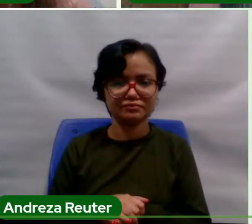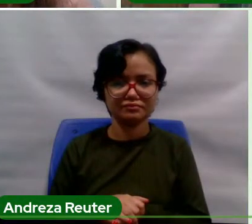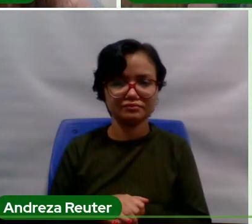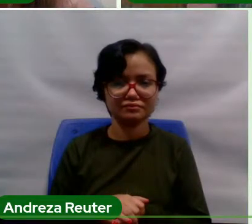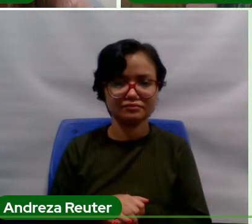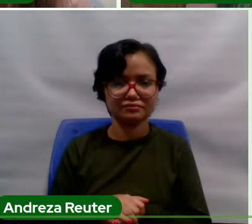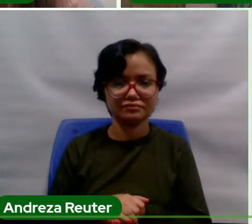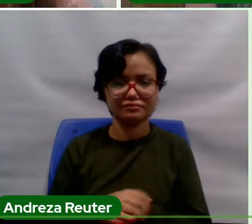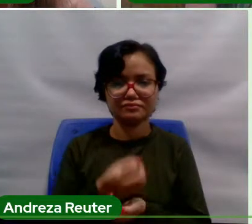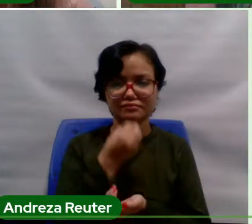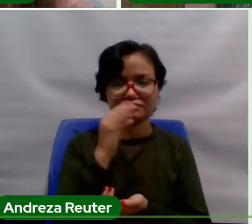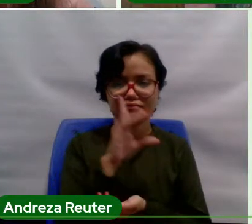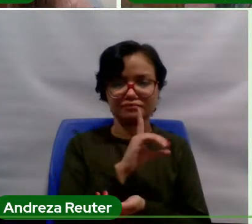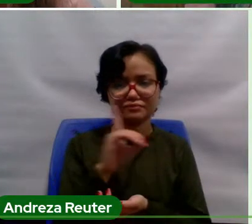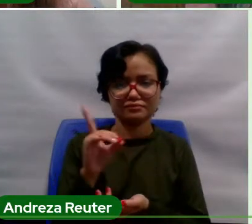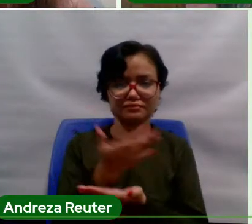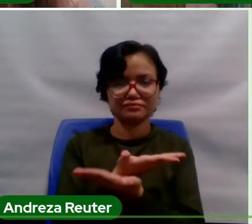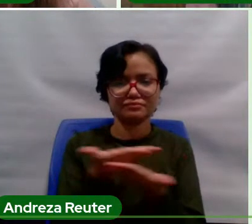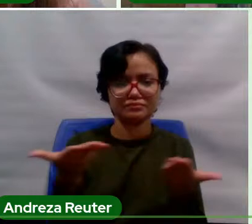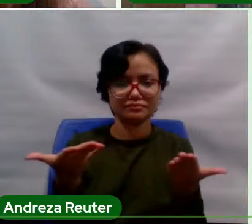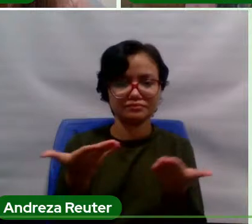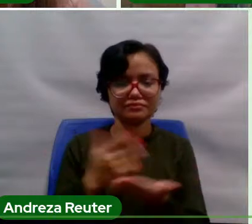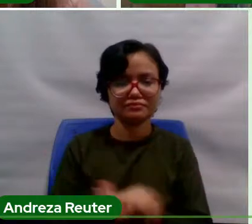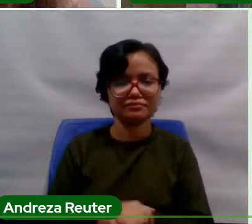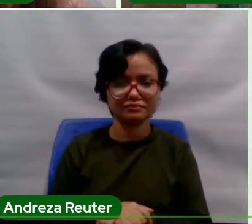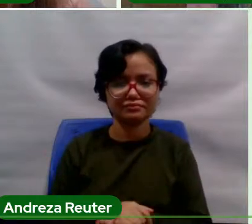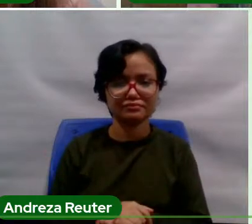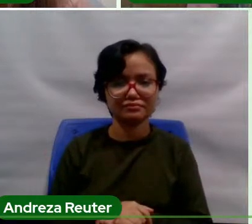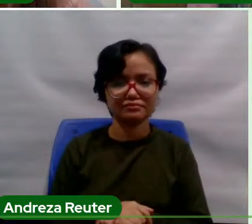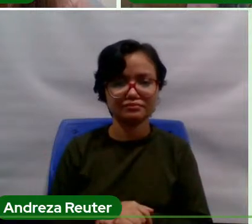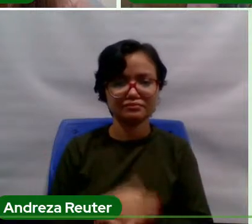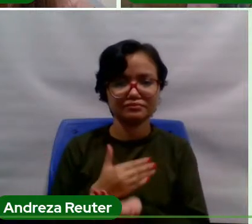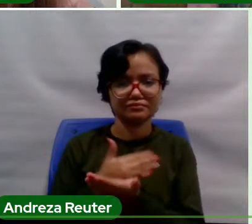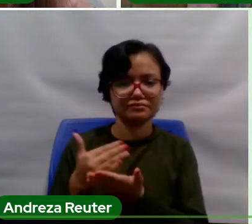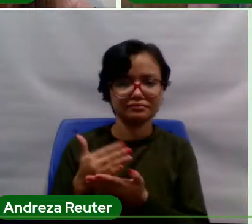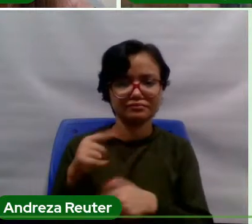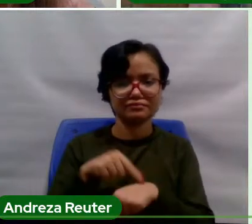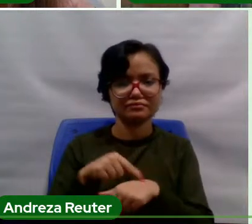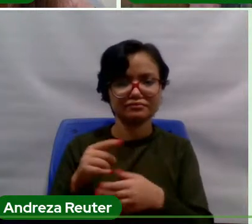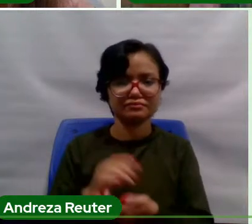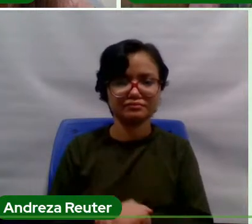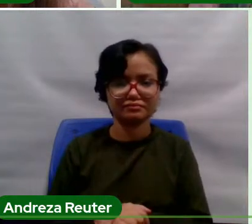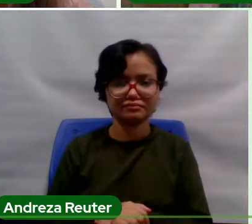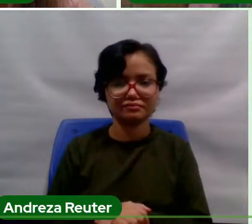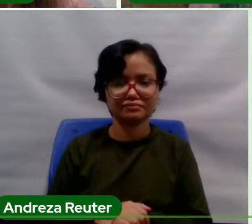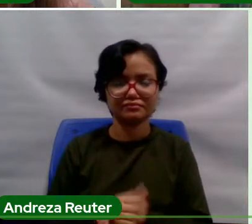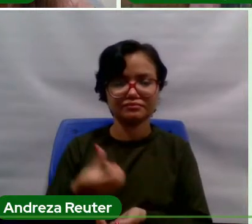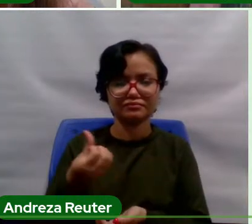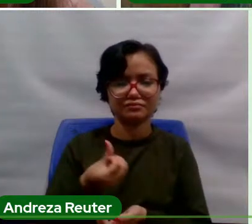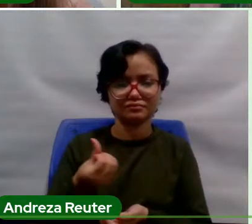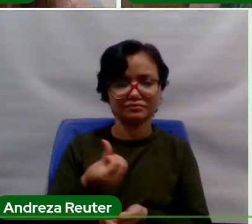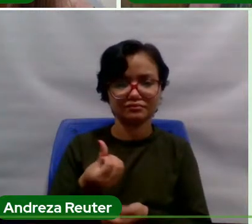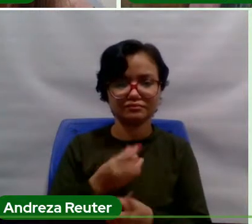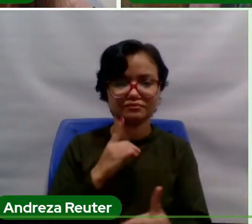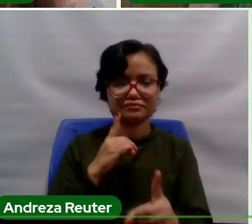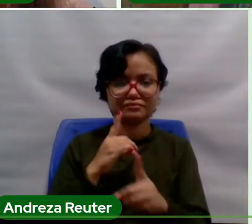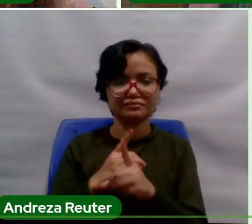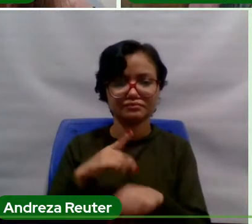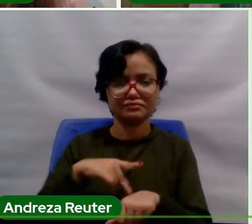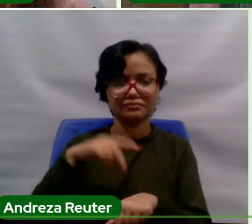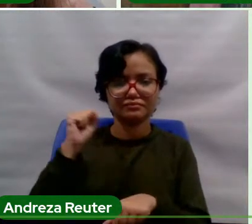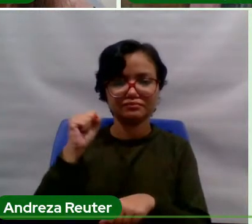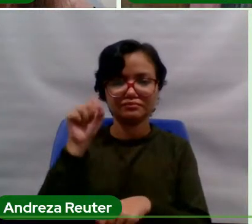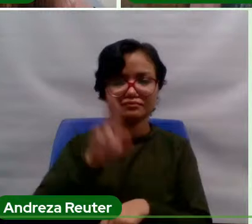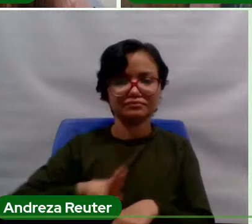Bom dia a todos e a todas. Daremos início, neste momento, ao sexto encontro de pós-graduação da Universidade